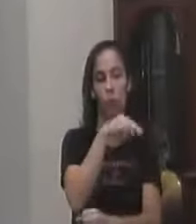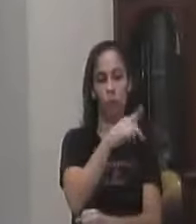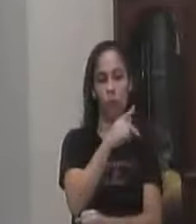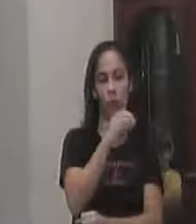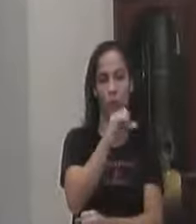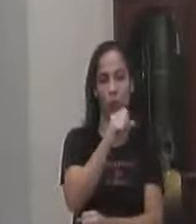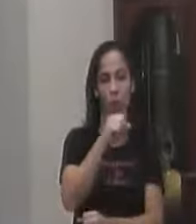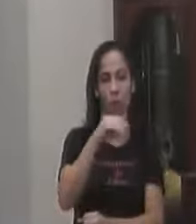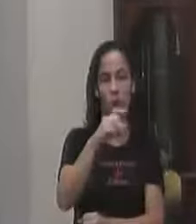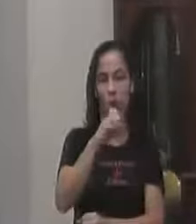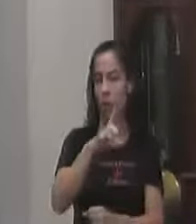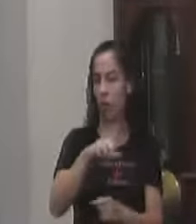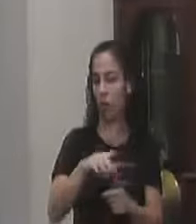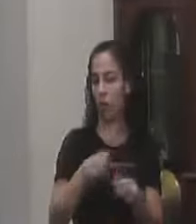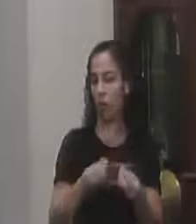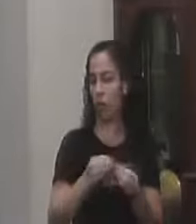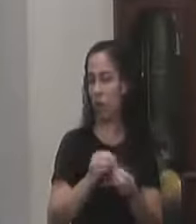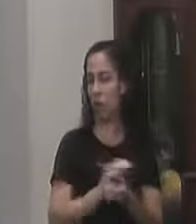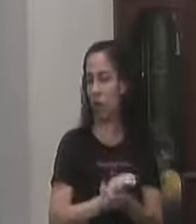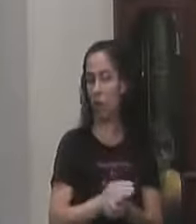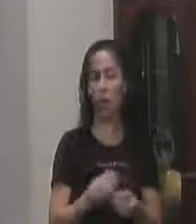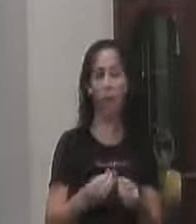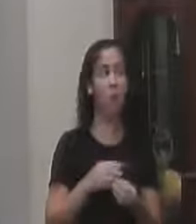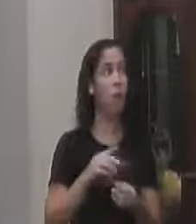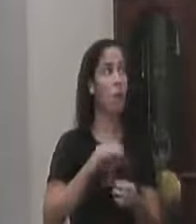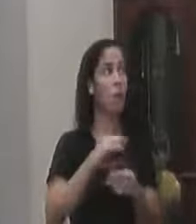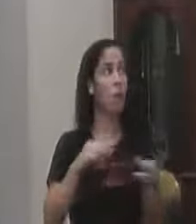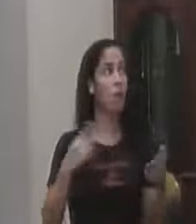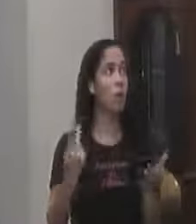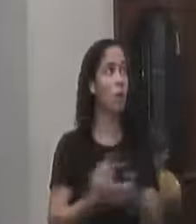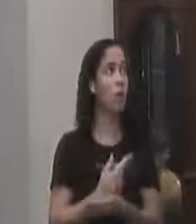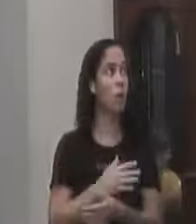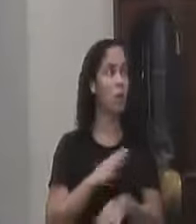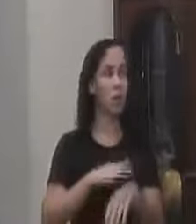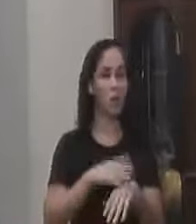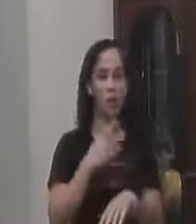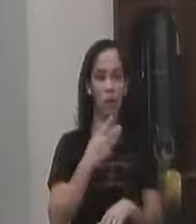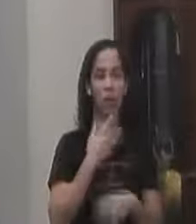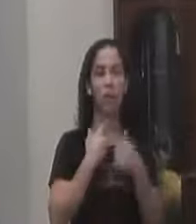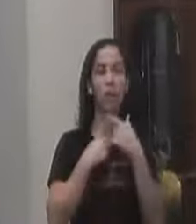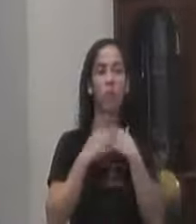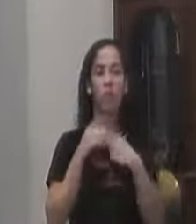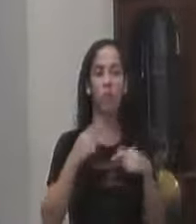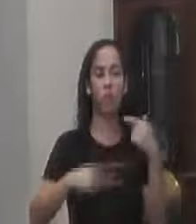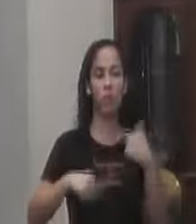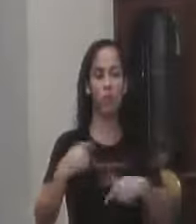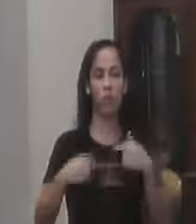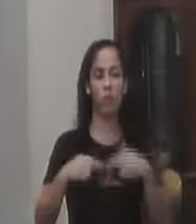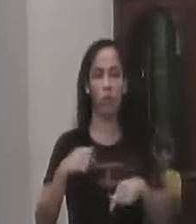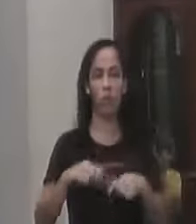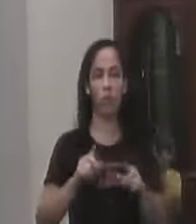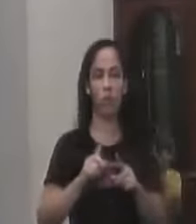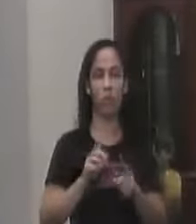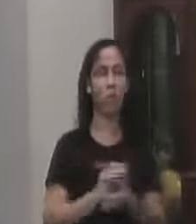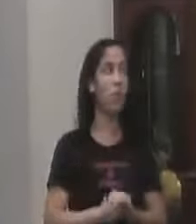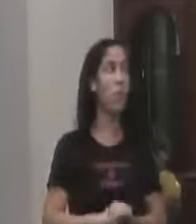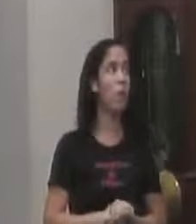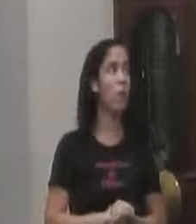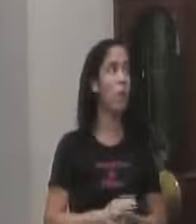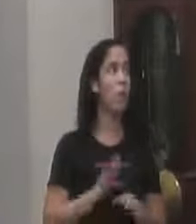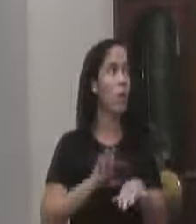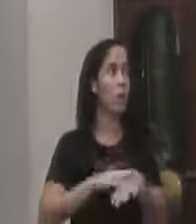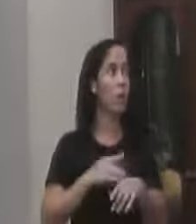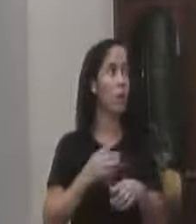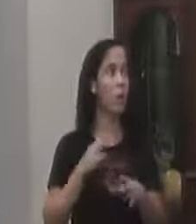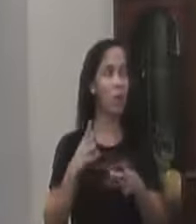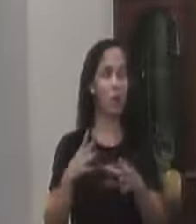Valença Se as coisas Não acontecerem Não vai ser por conta E por má vontade Dos políticos eleitos Nessa legislatura Mas vai